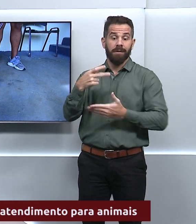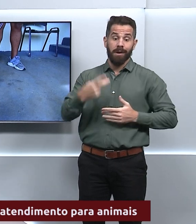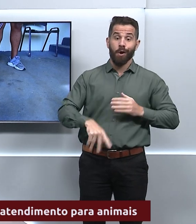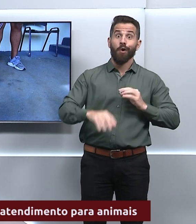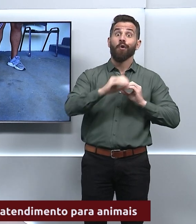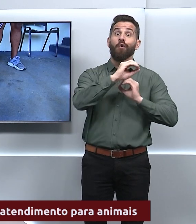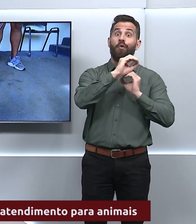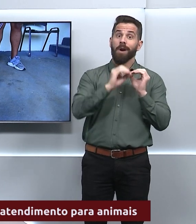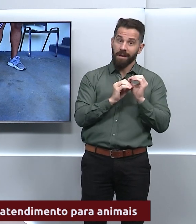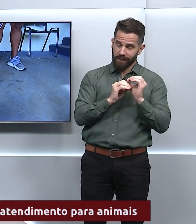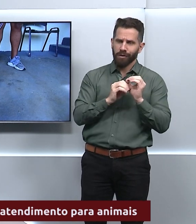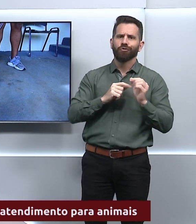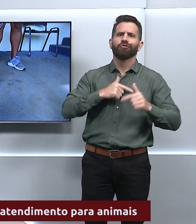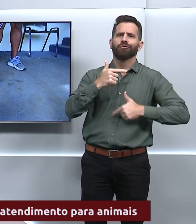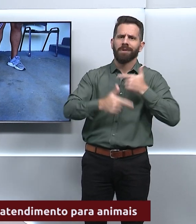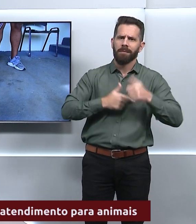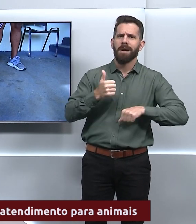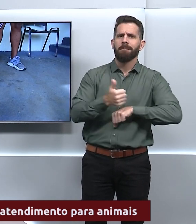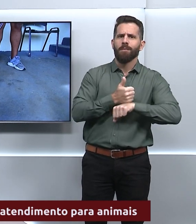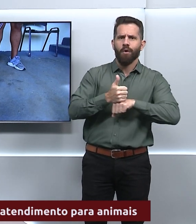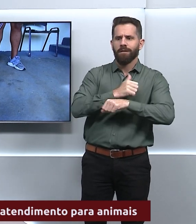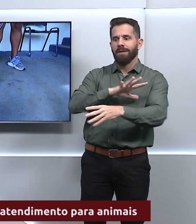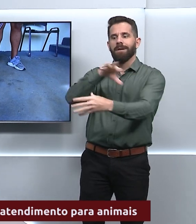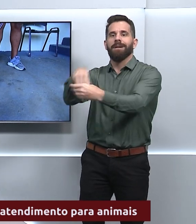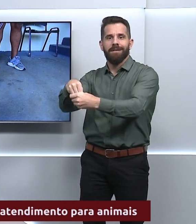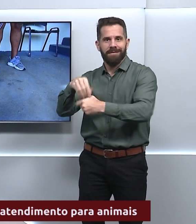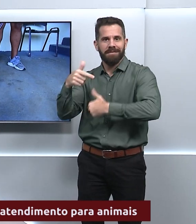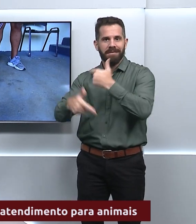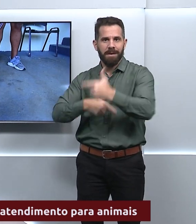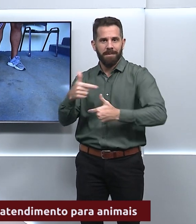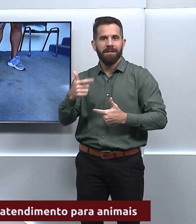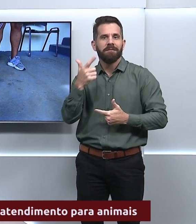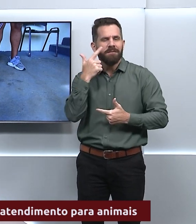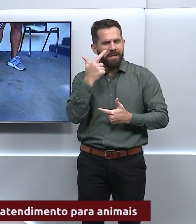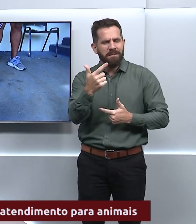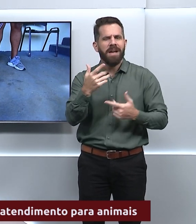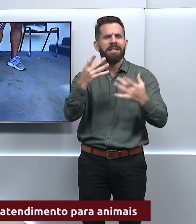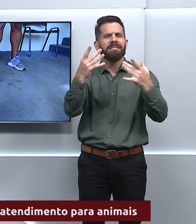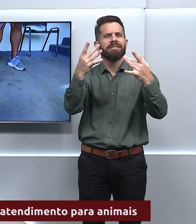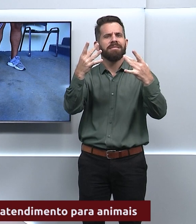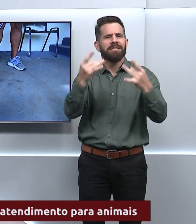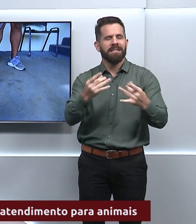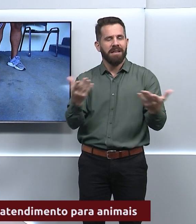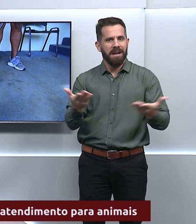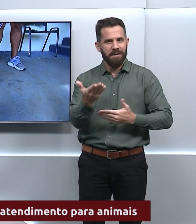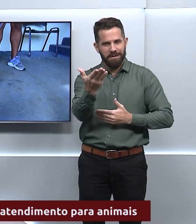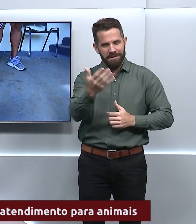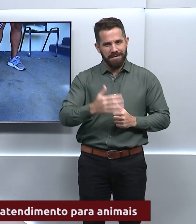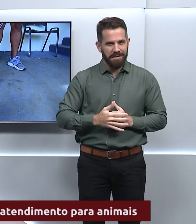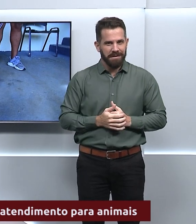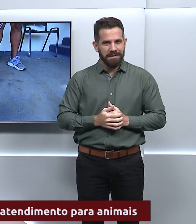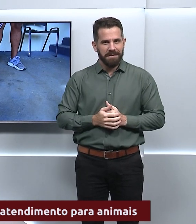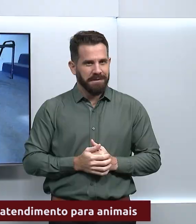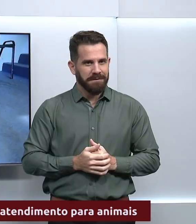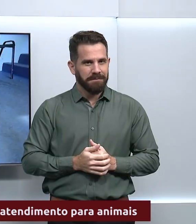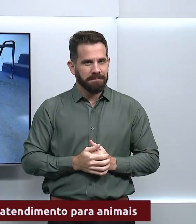UFG, que realizam vários serviços. Mais detalhe, você confere agora na reportagem.